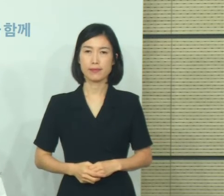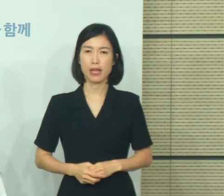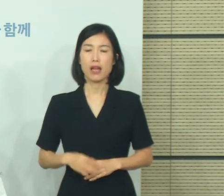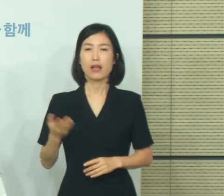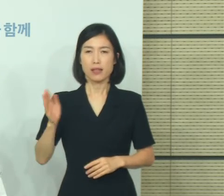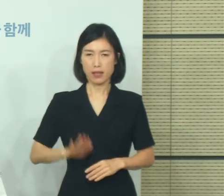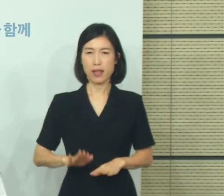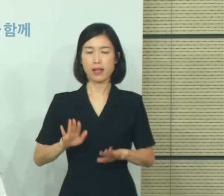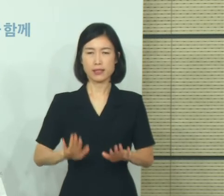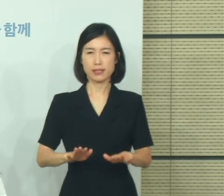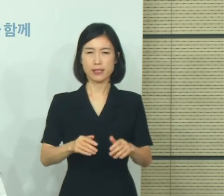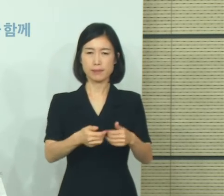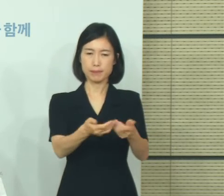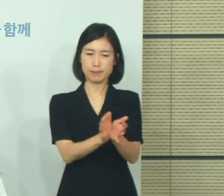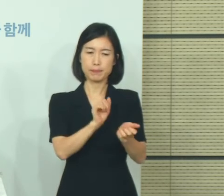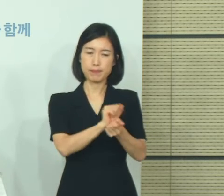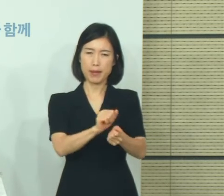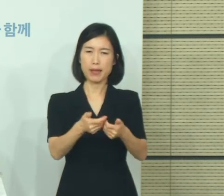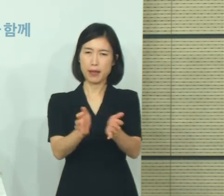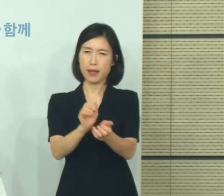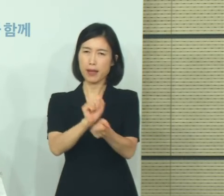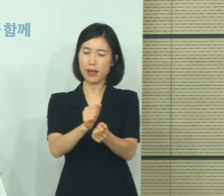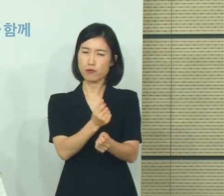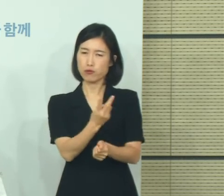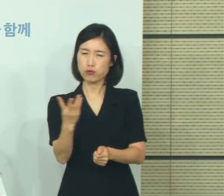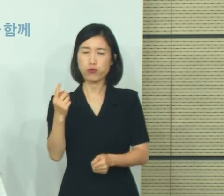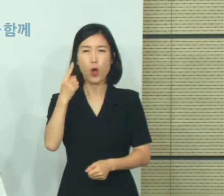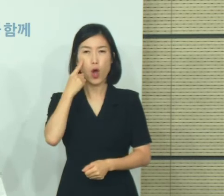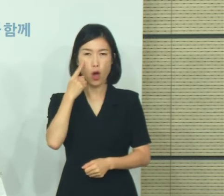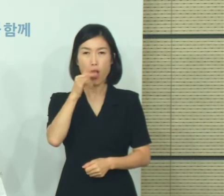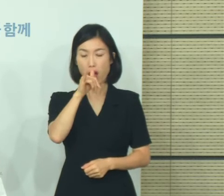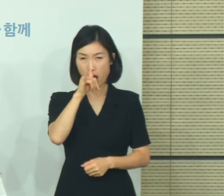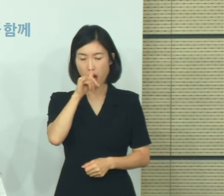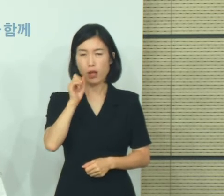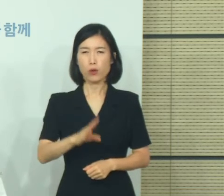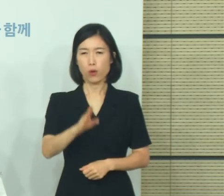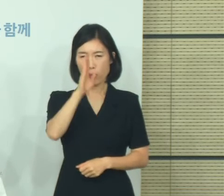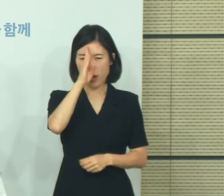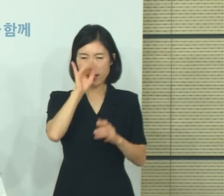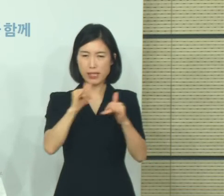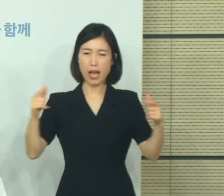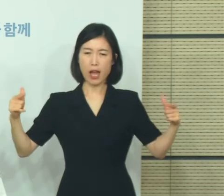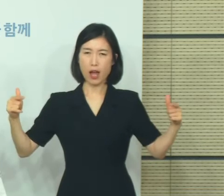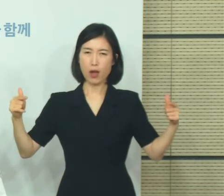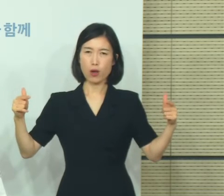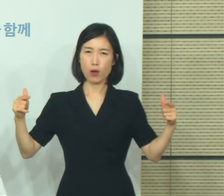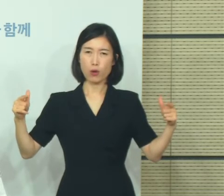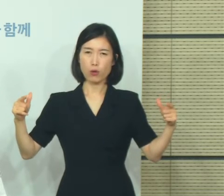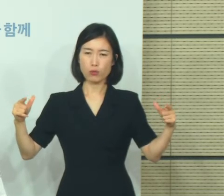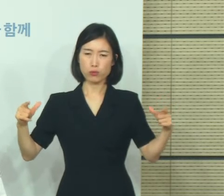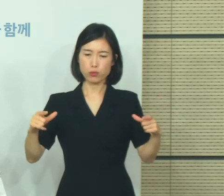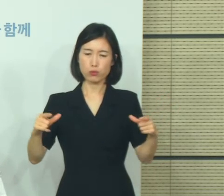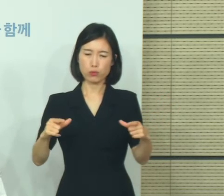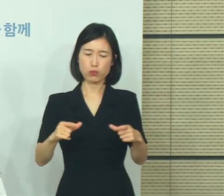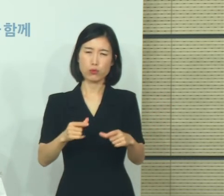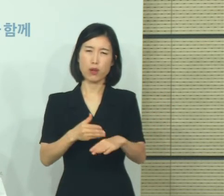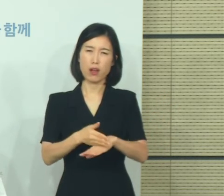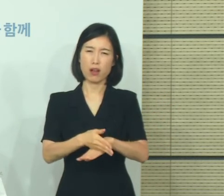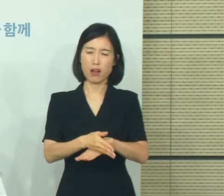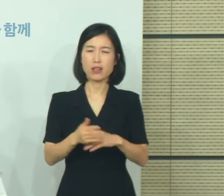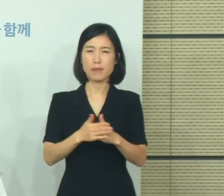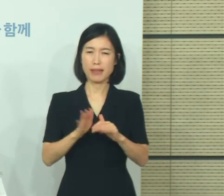하지만 집단 감염이 산발적으로 계속 이어지고 있고 환자 감소 추세가 정체되어 있어